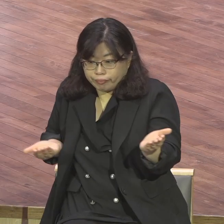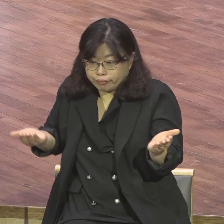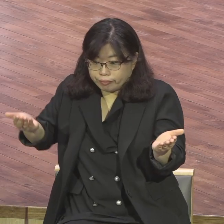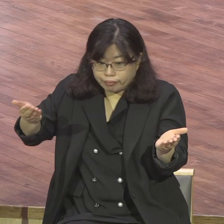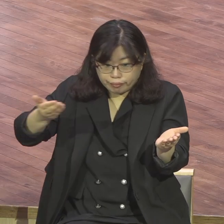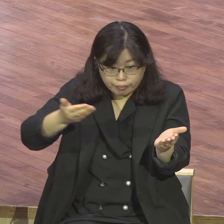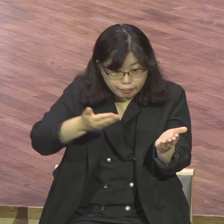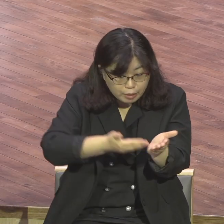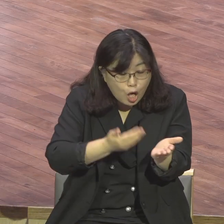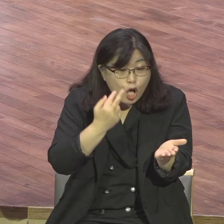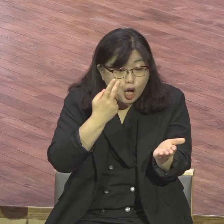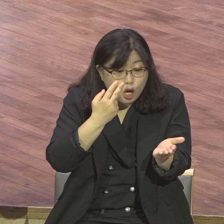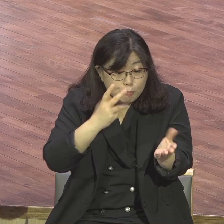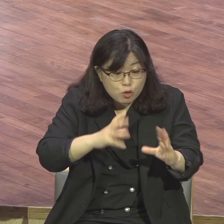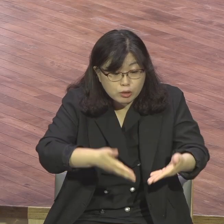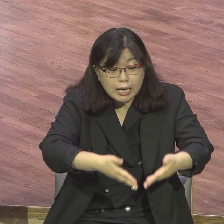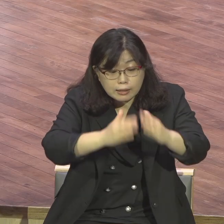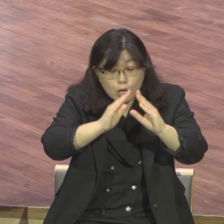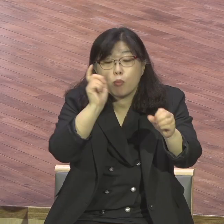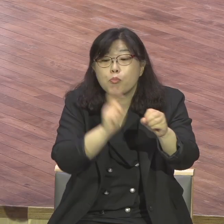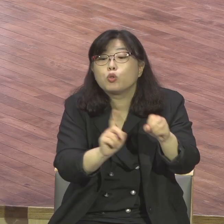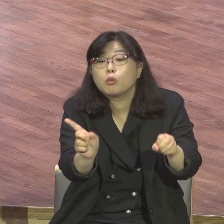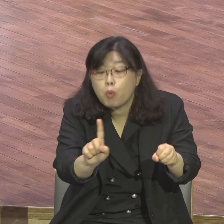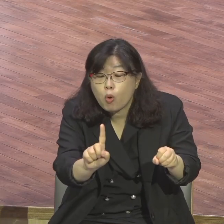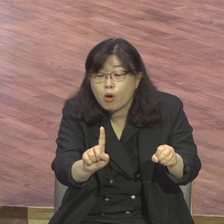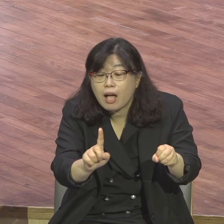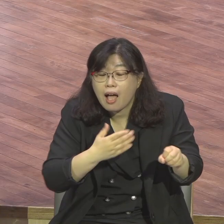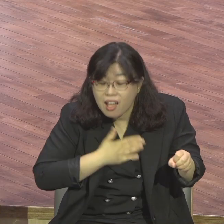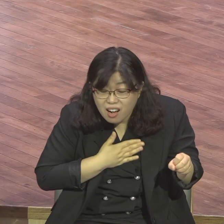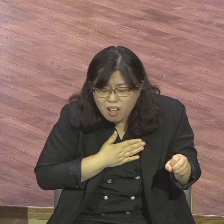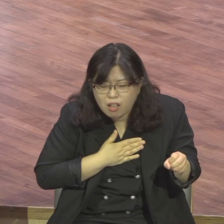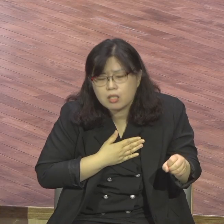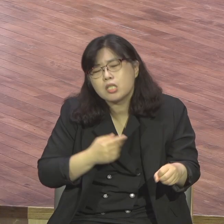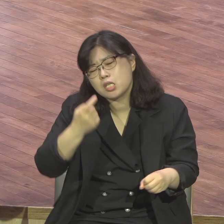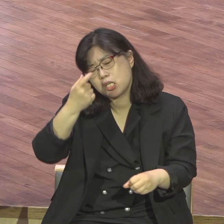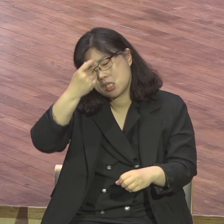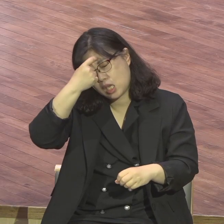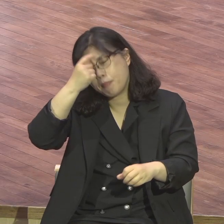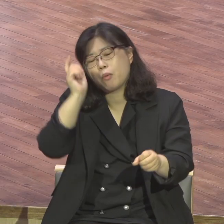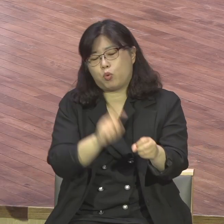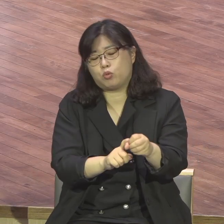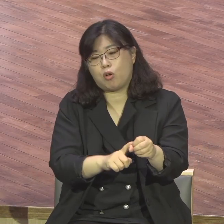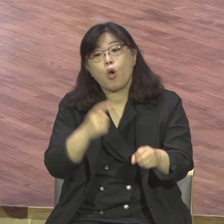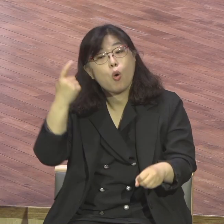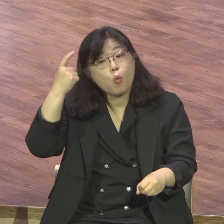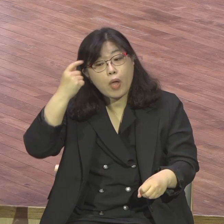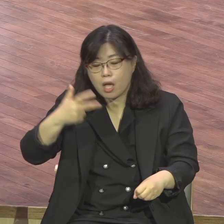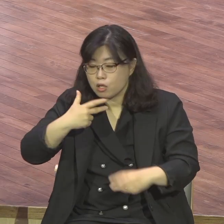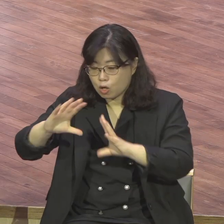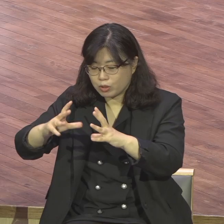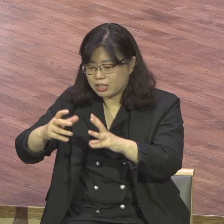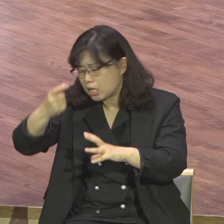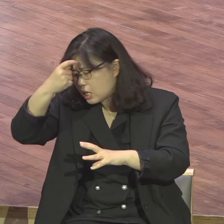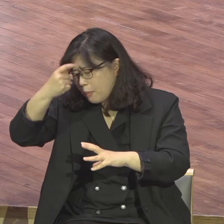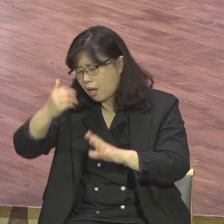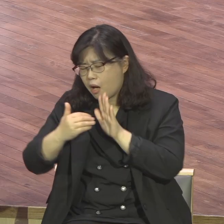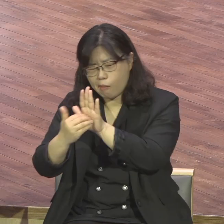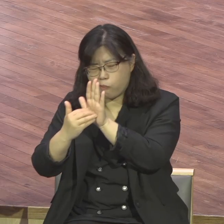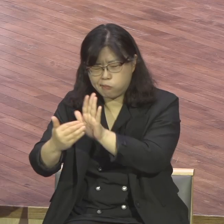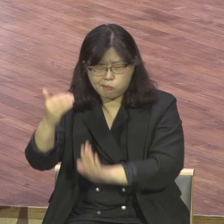시작이 예배 때문에 시작한 거예요 그래서 최강대국 지금 또 땅이 크다고 제 강국입니까? 수자 맞다고 제